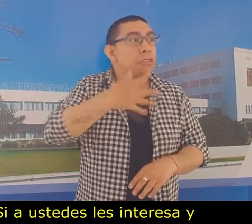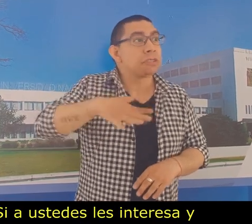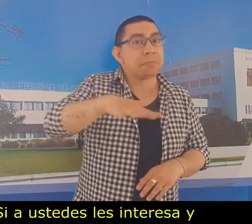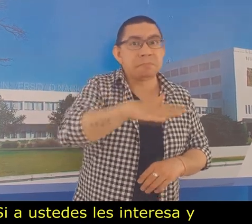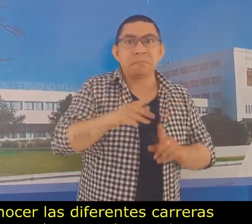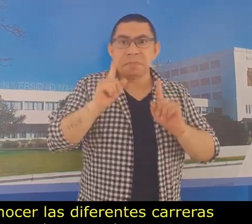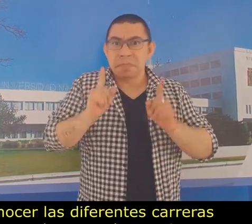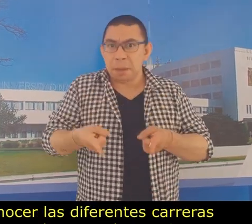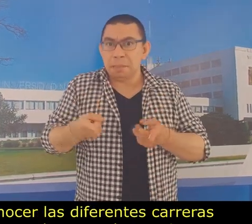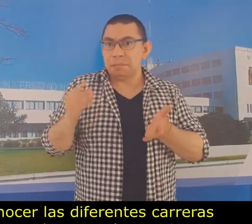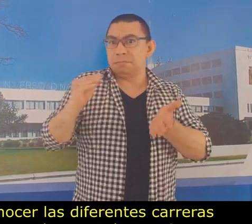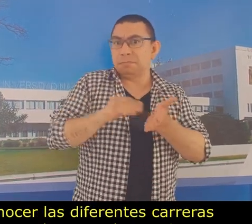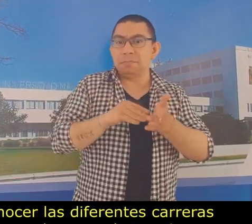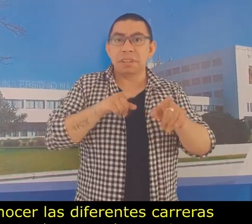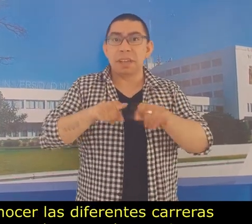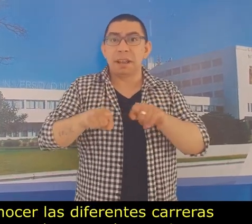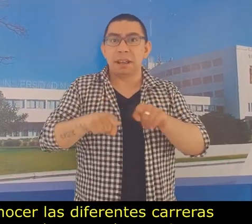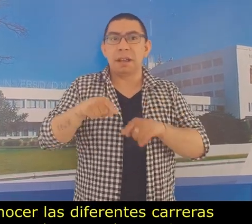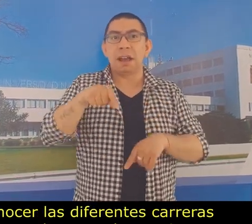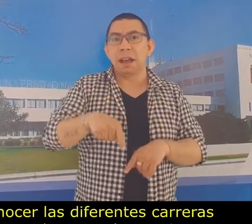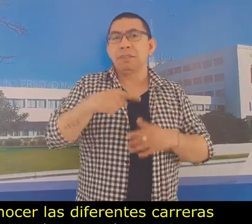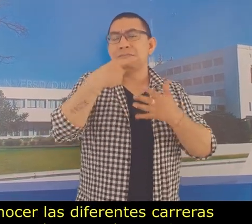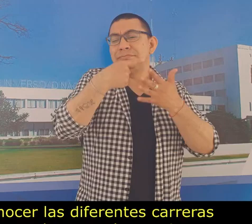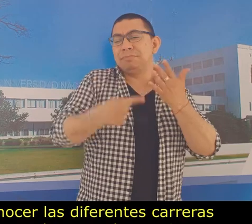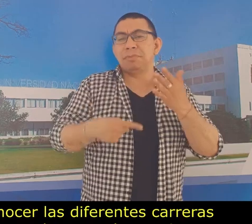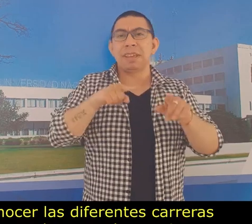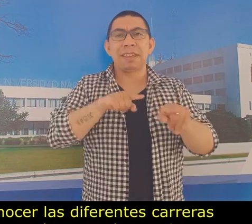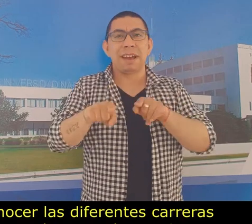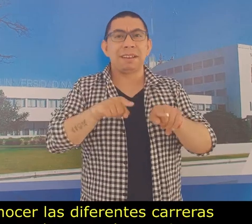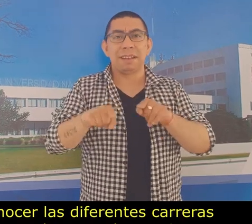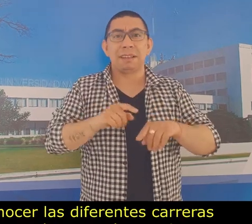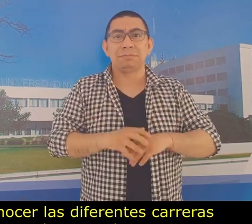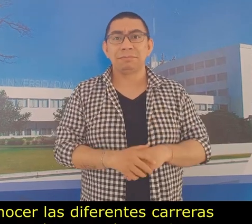el lugar, conocer las diferentes carreras que hay, pueden venir.